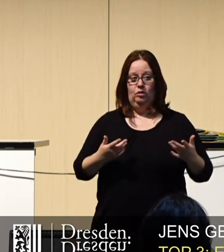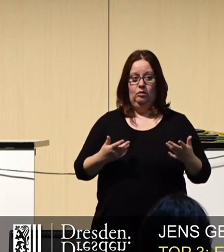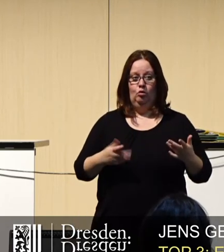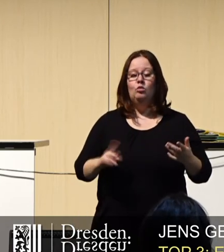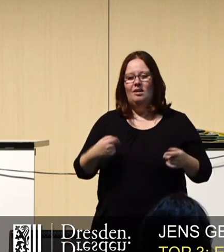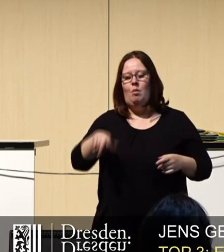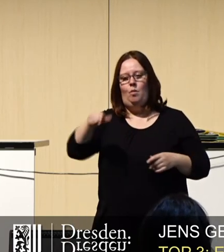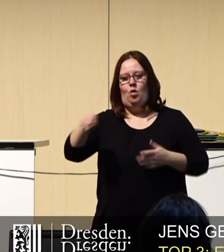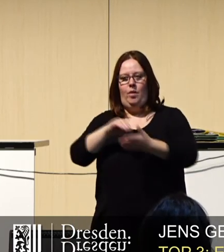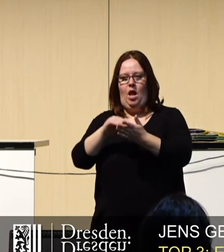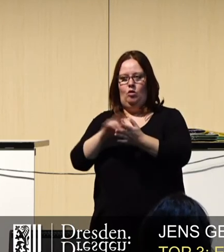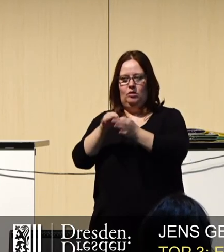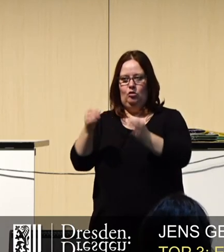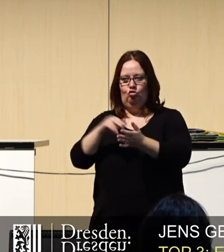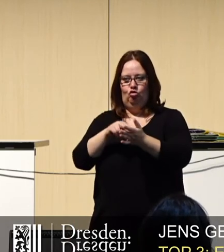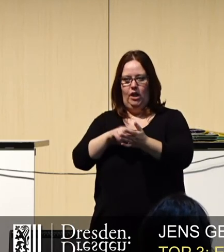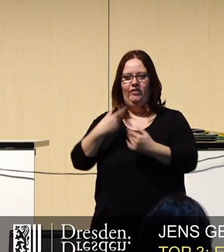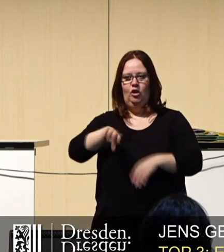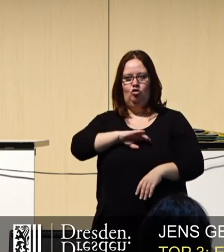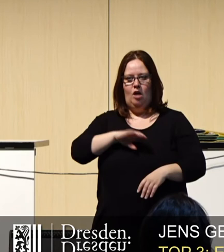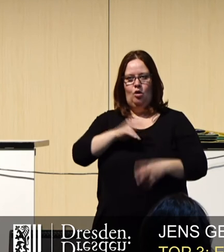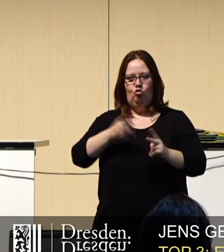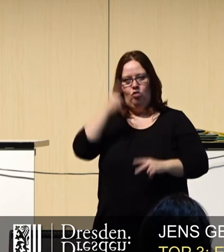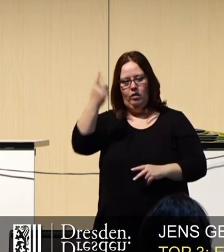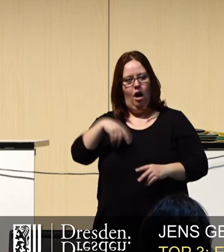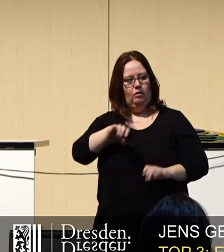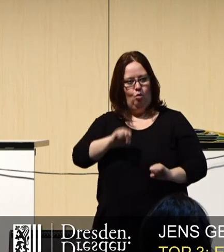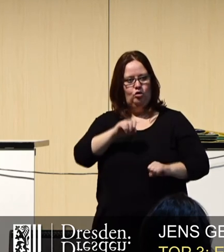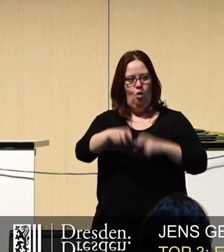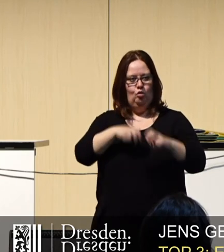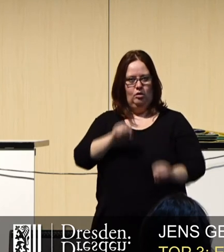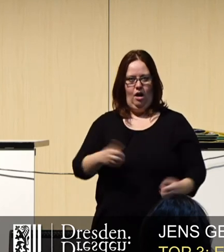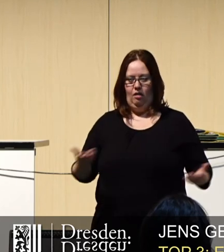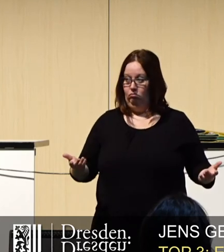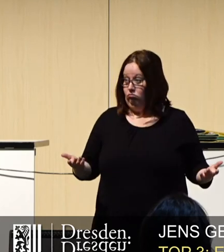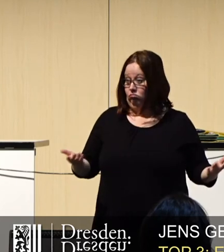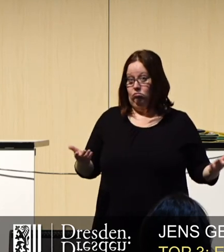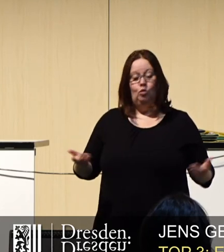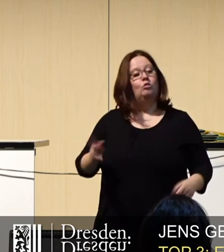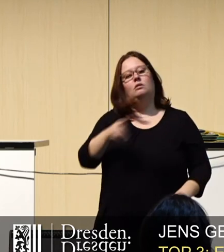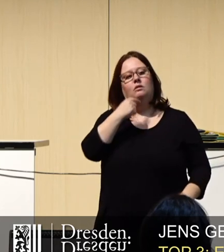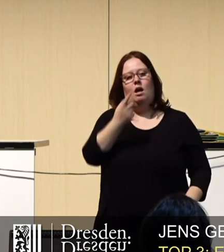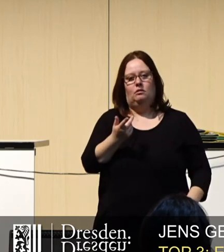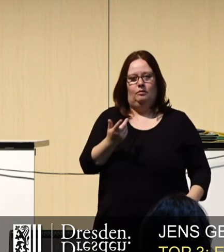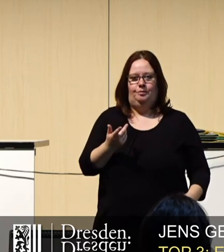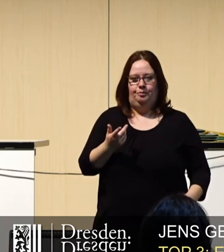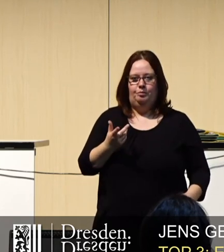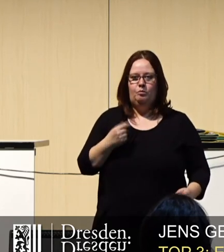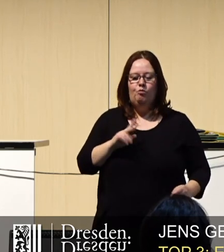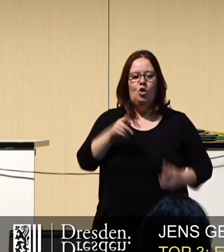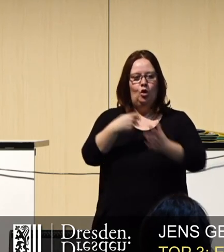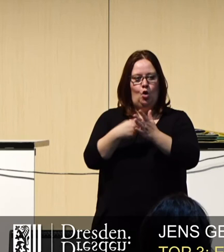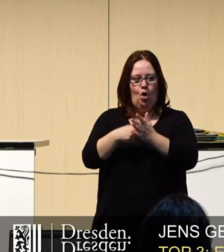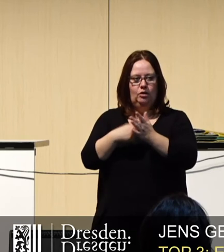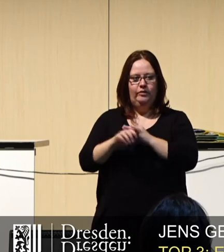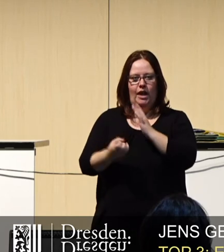steht in der Bürgerbeteiligungssatzung, dass die Chance auch vom Stadtrat besteht, dies zu tun. Und Sie sagten, dass die Kosten,